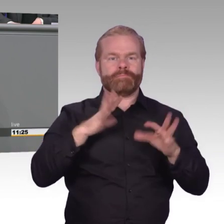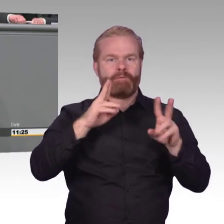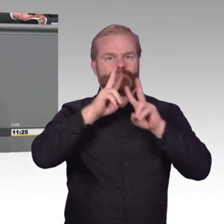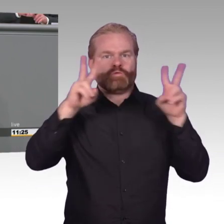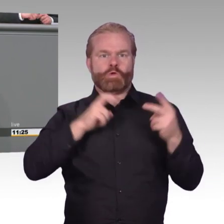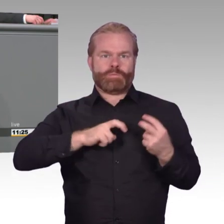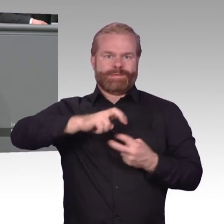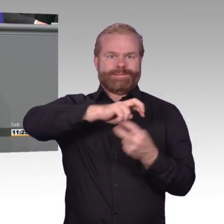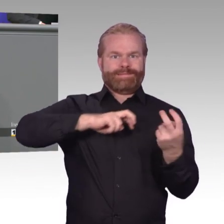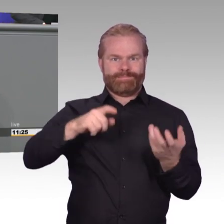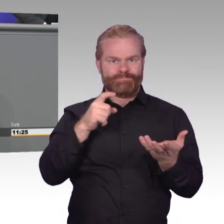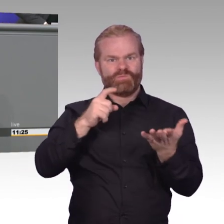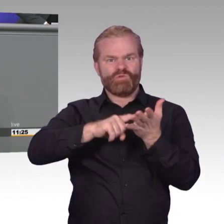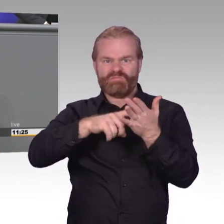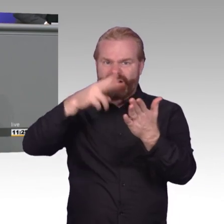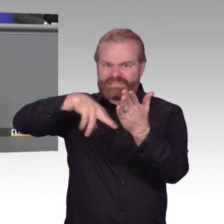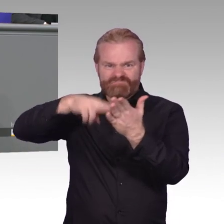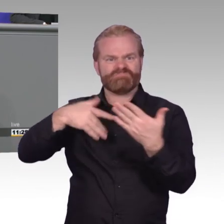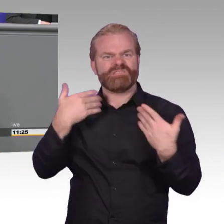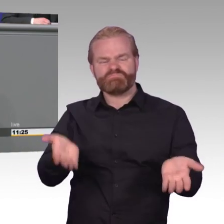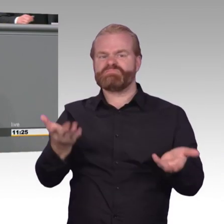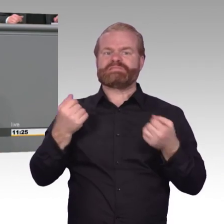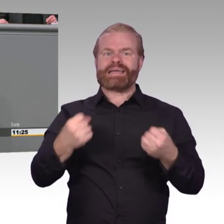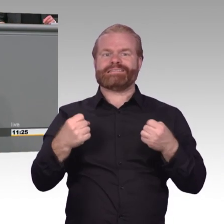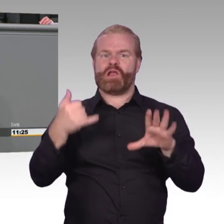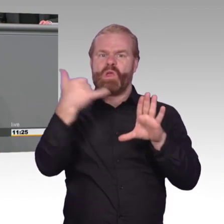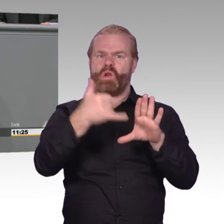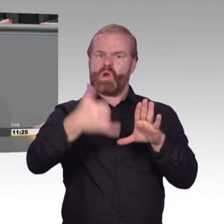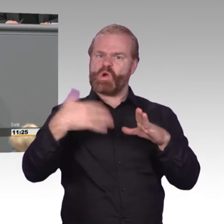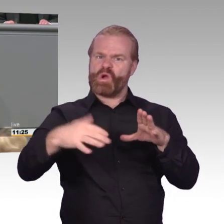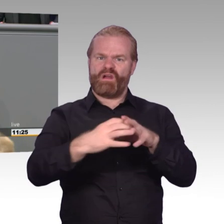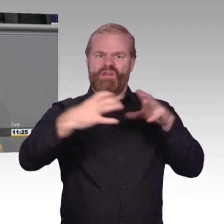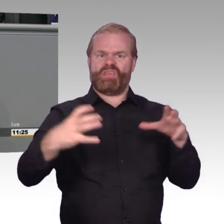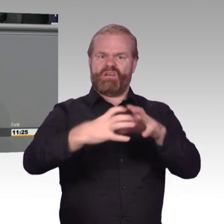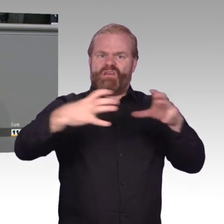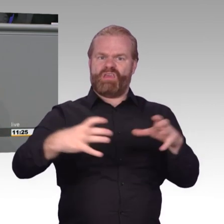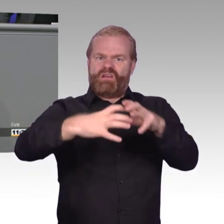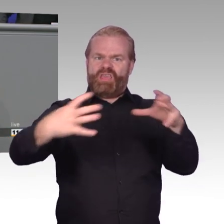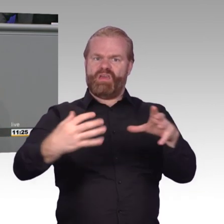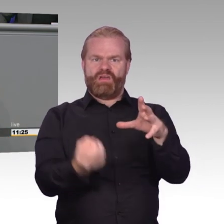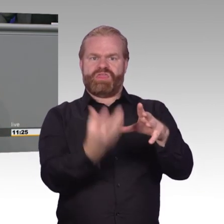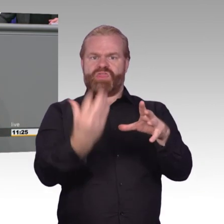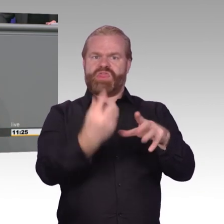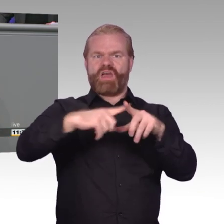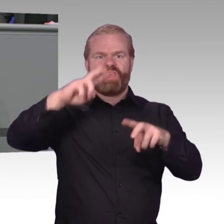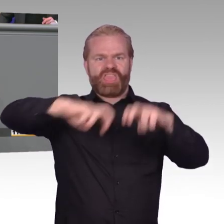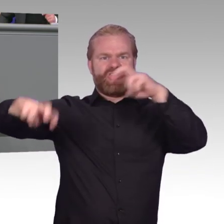nicht immer nur die Gefahr, sondern auch mal eine Chance. Aber in Sachen Datensicherheit, gerade wenn es um private Informationen geht, da sollte man keine